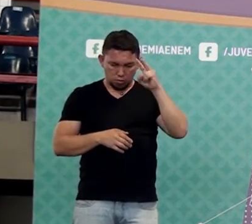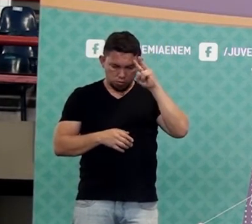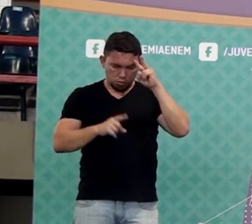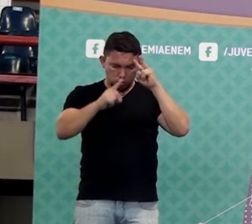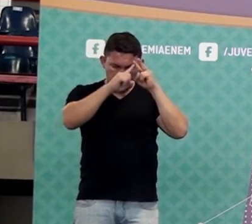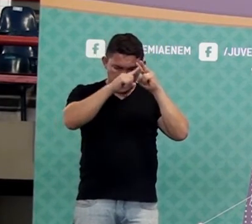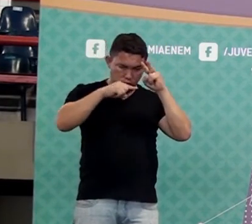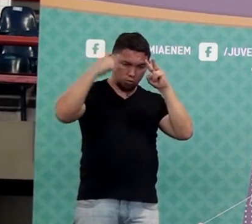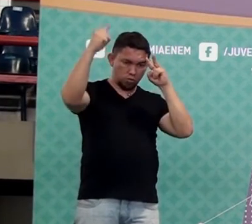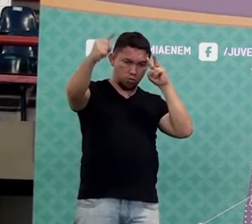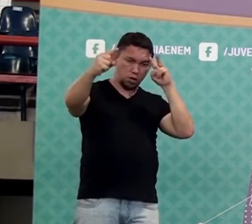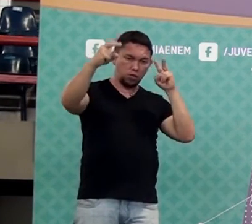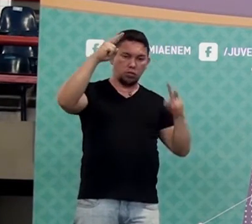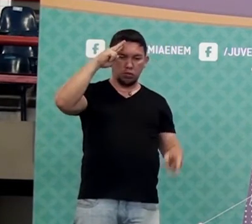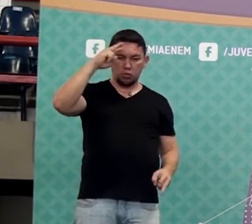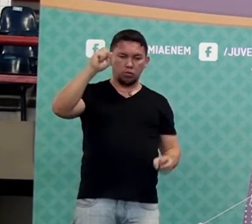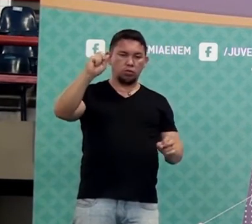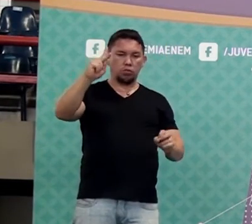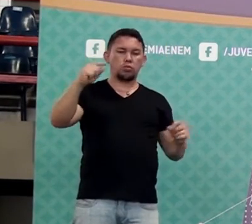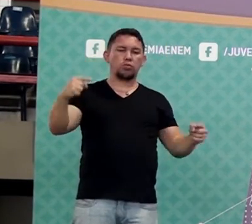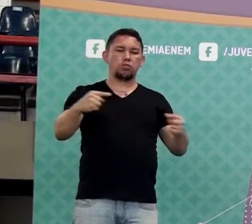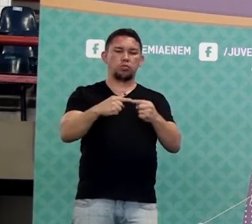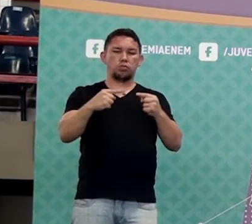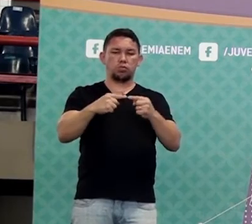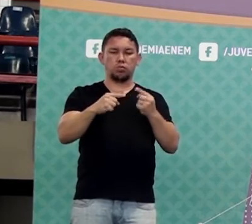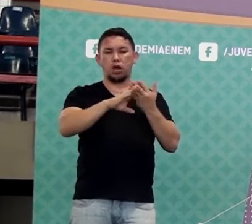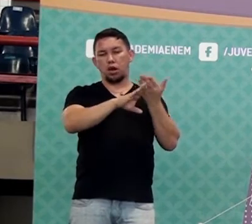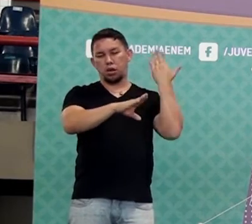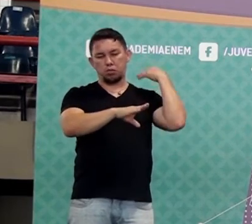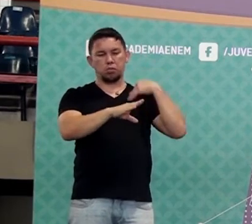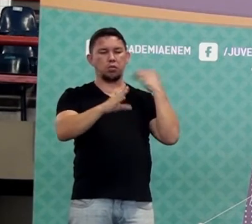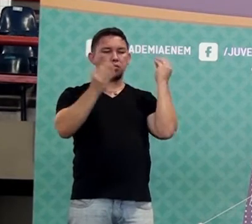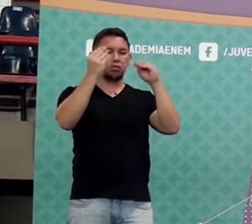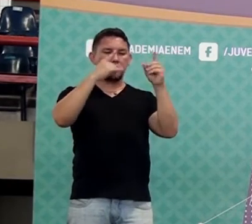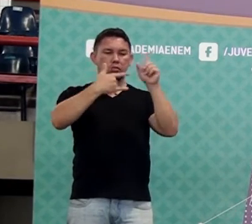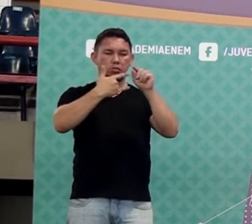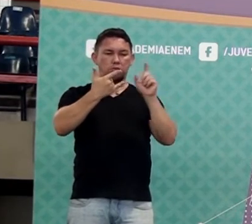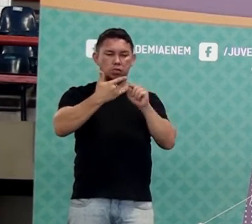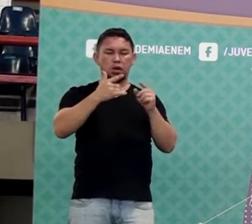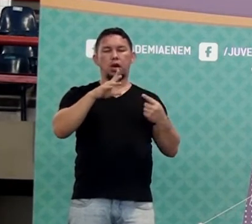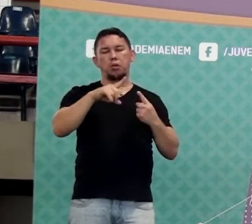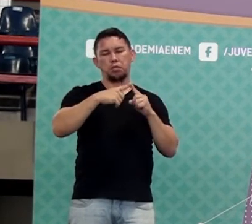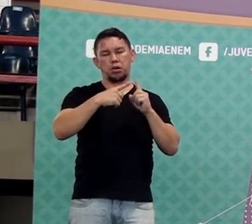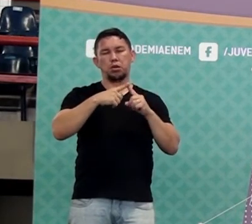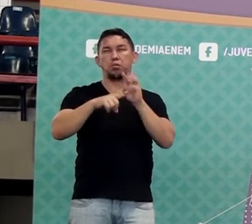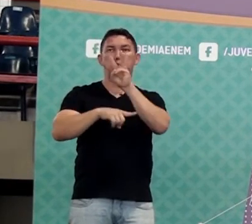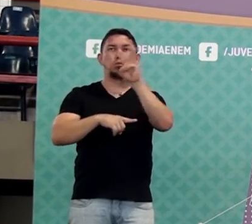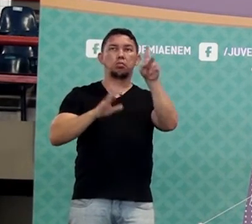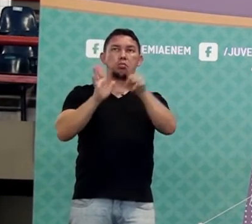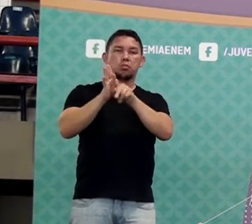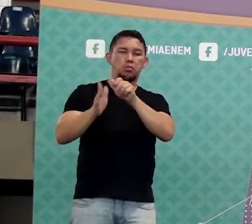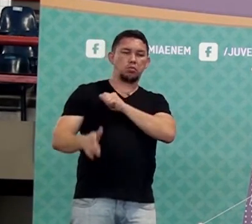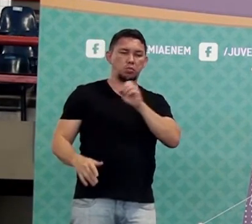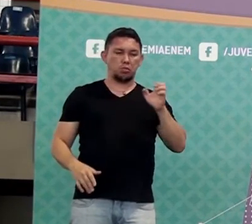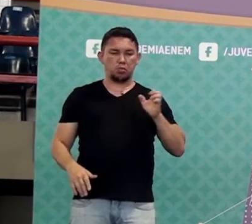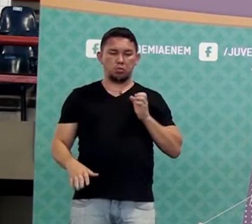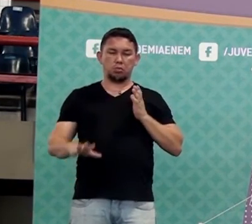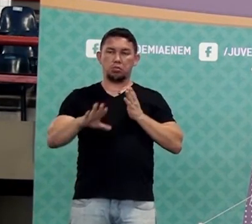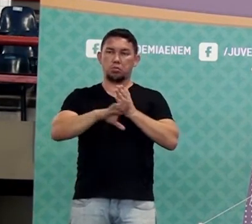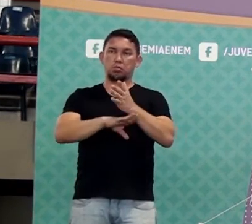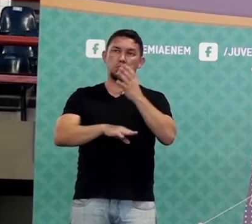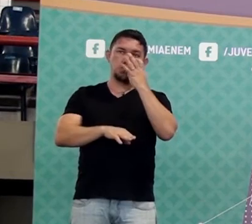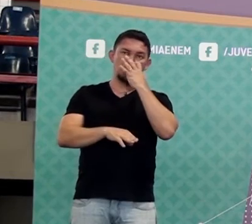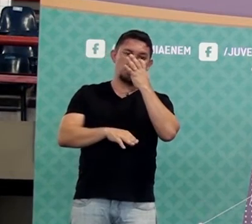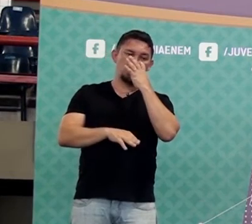aulas das semanas anteriores já estão disponíveis no YouTube. Você pode entrar pelo próprio site do Academia Enem, tá? E você pega as aulas lá.